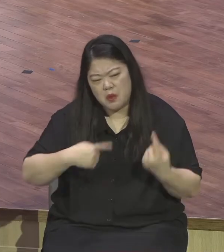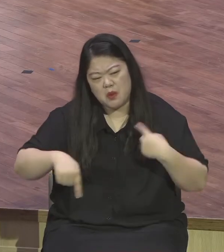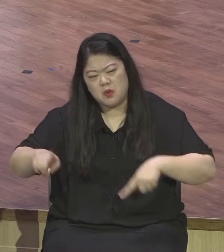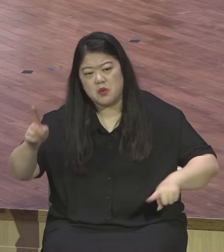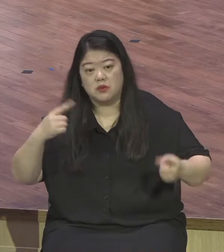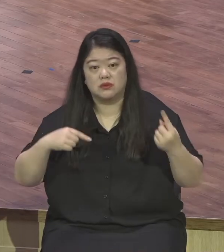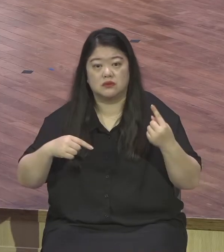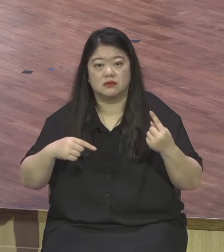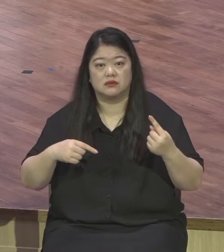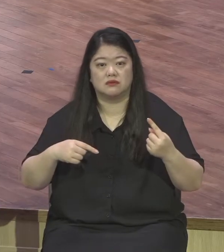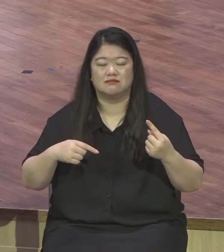우리